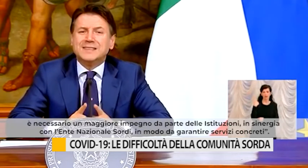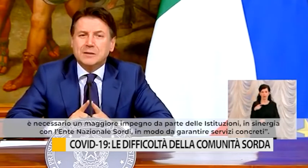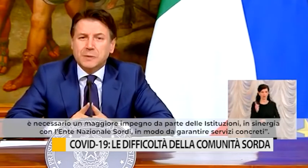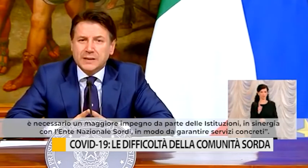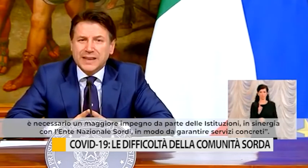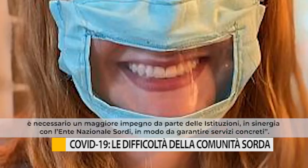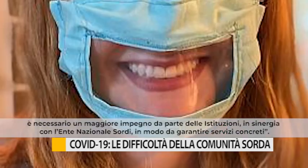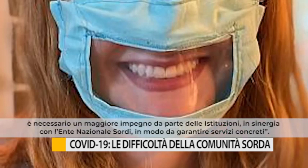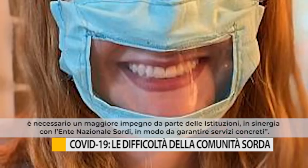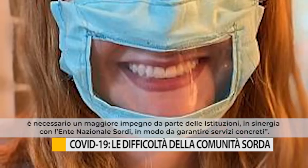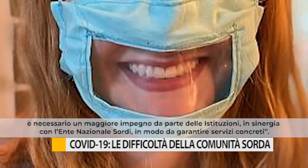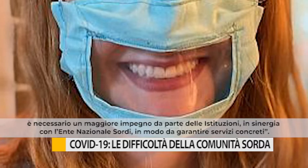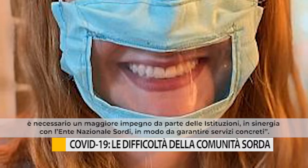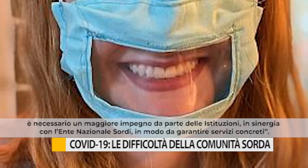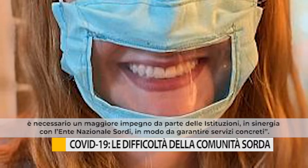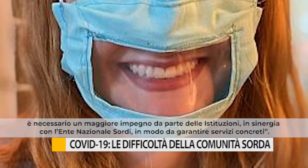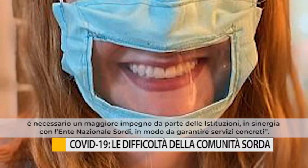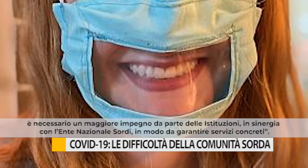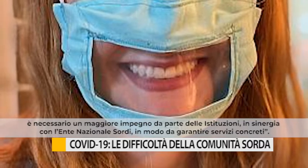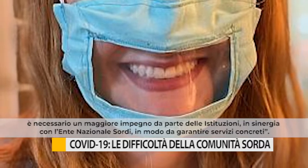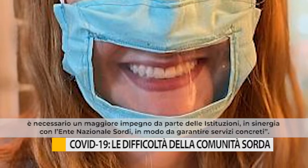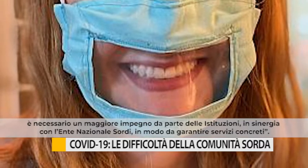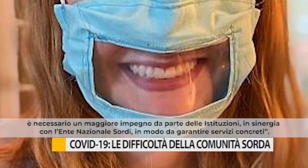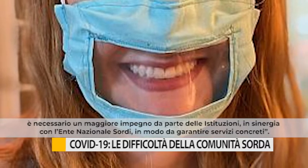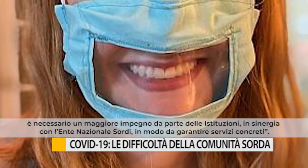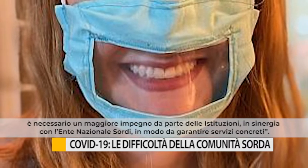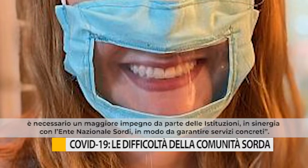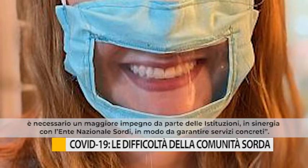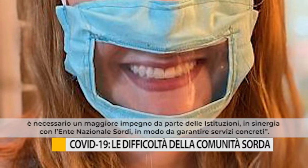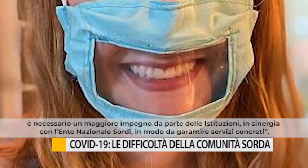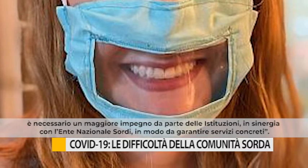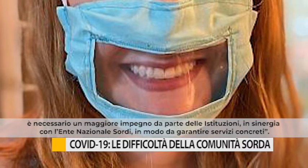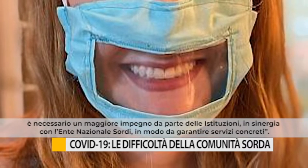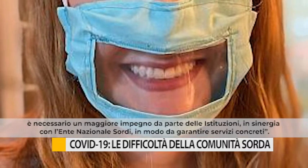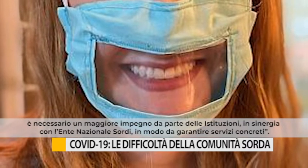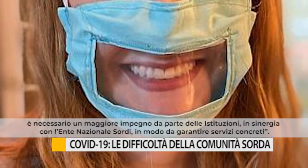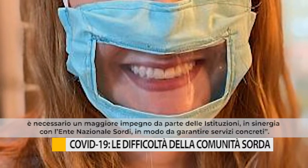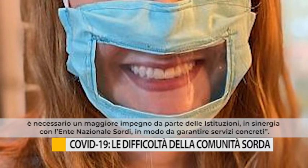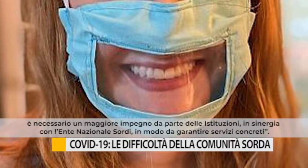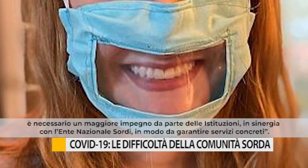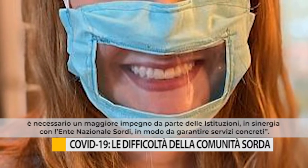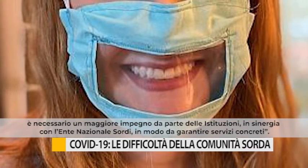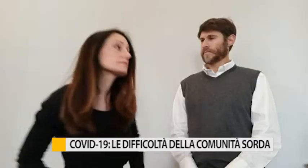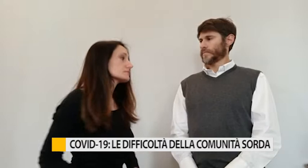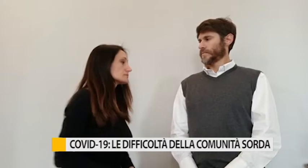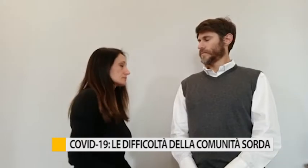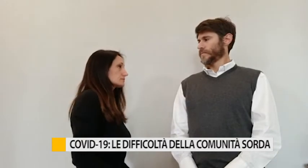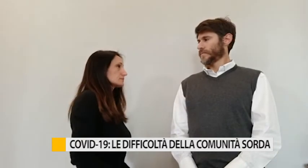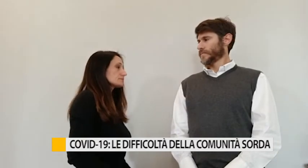delle istituzioni, in sinergia con l'ente nazionale sordi, in modo da garantire servizi concreti. La lingua dei segni è